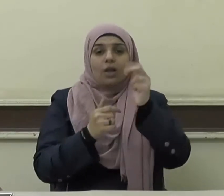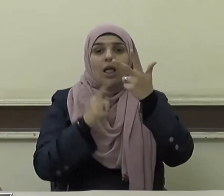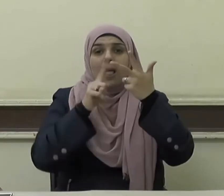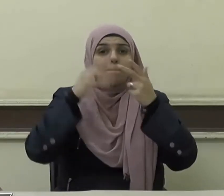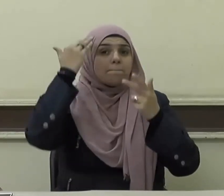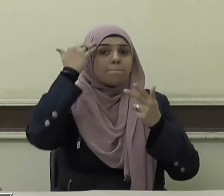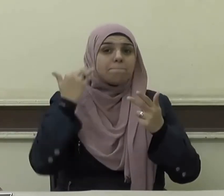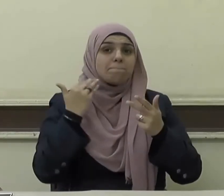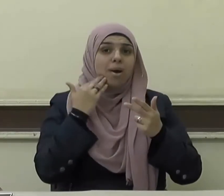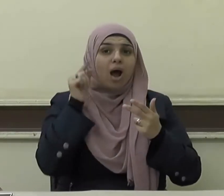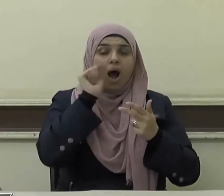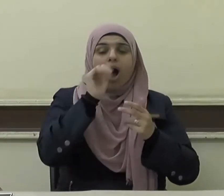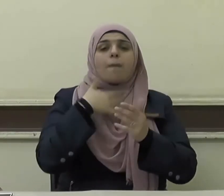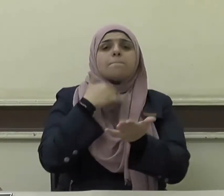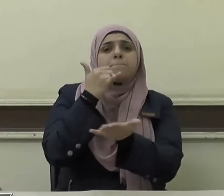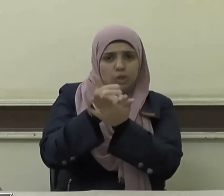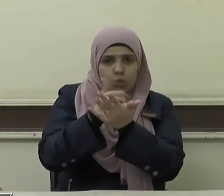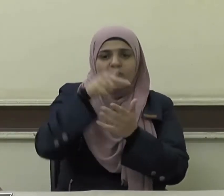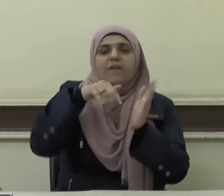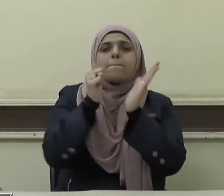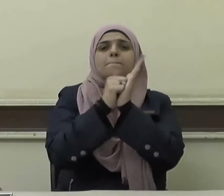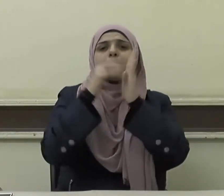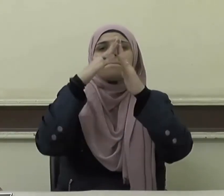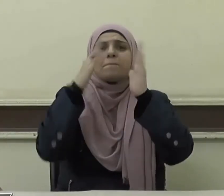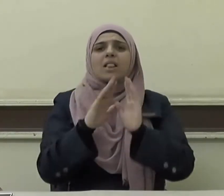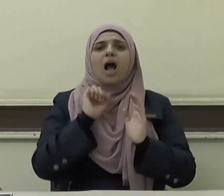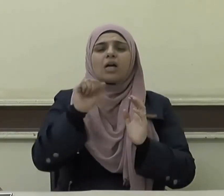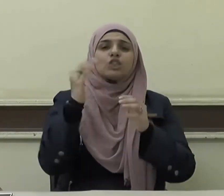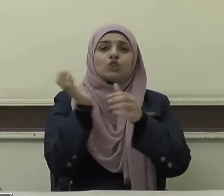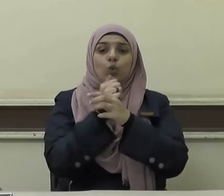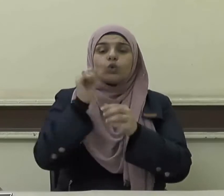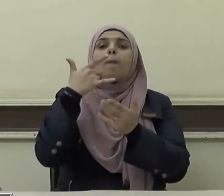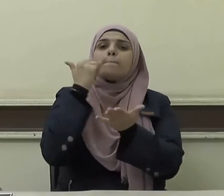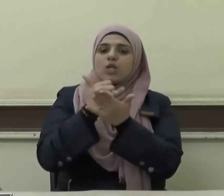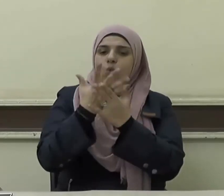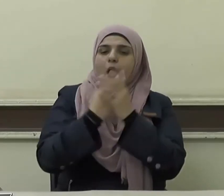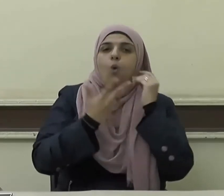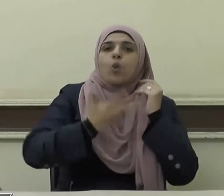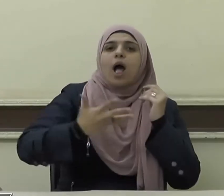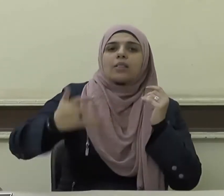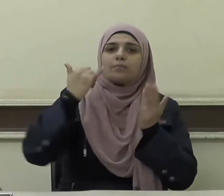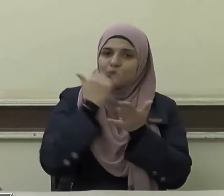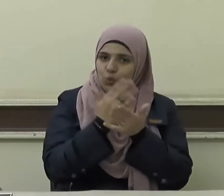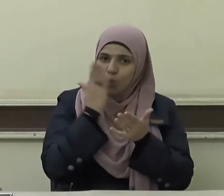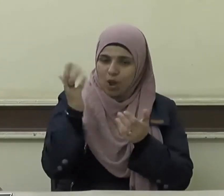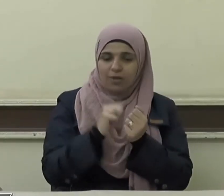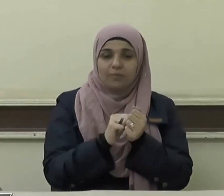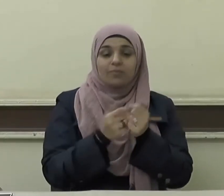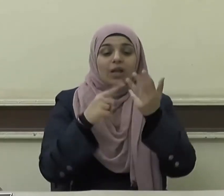والمرأة راعية في بيت زوجها ومسؤولة عن رعيتها